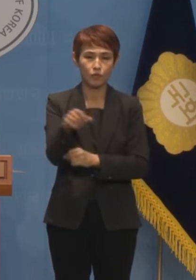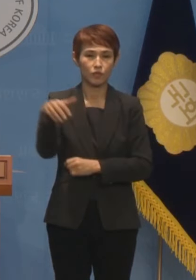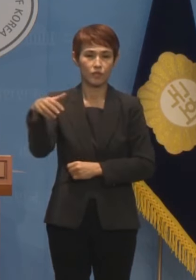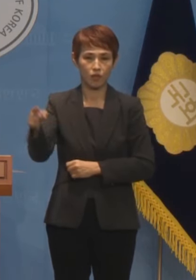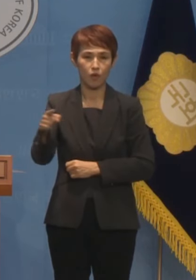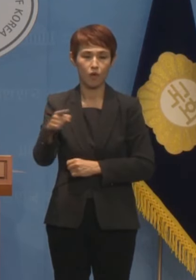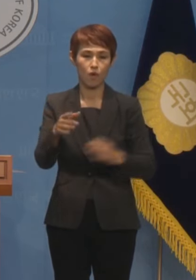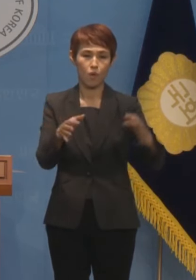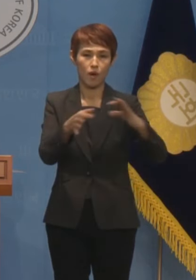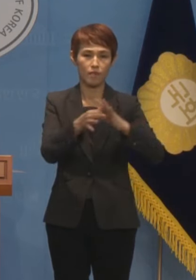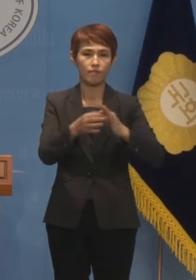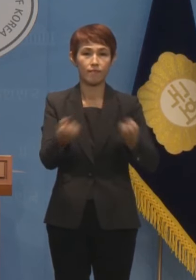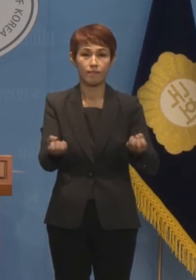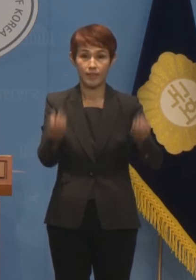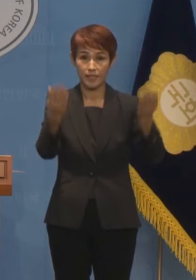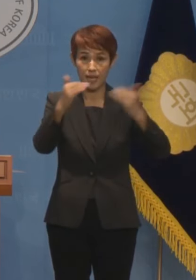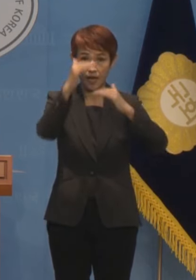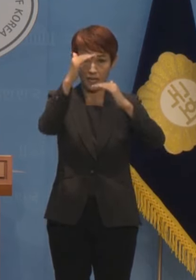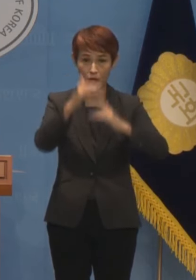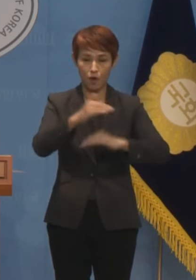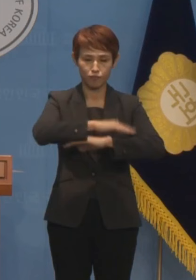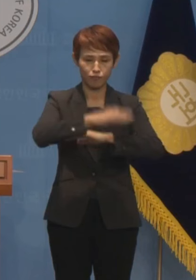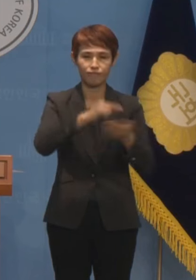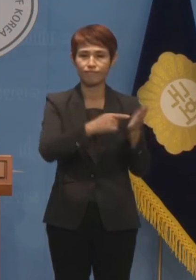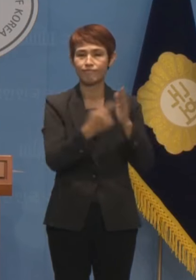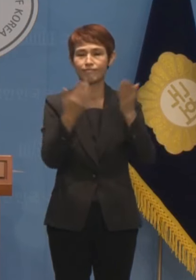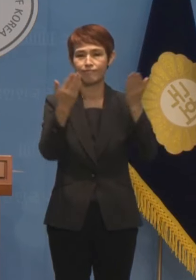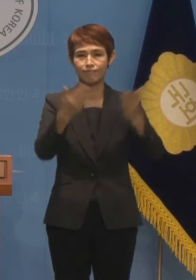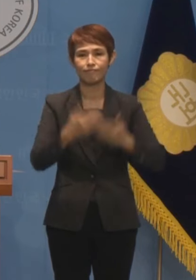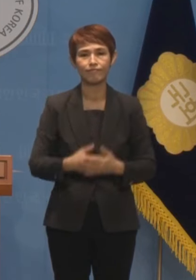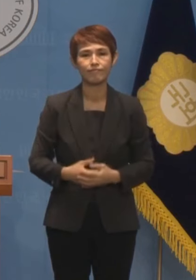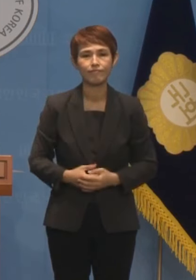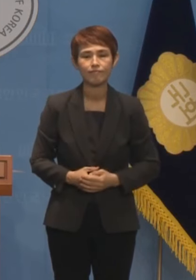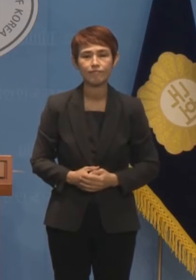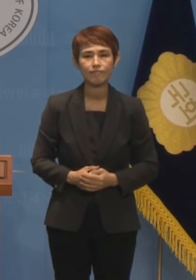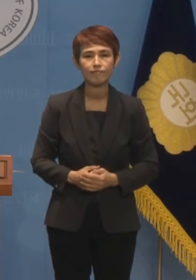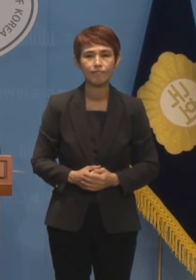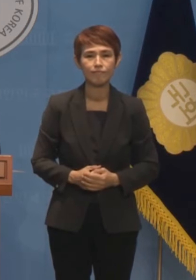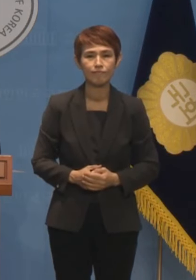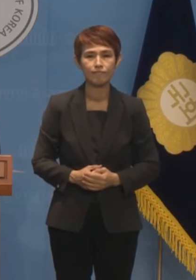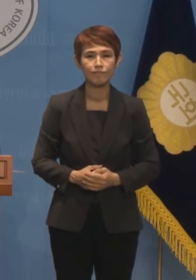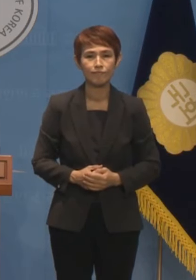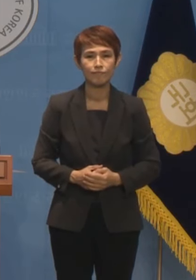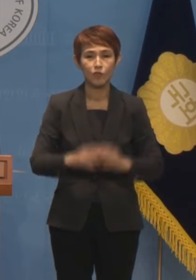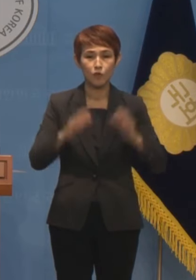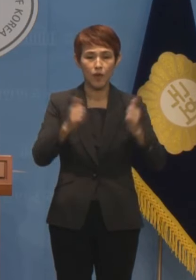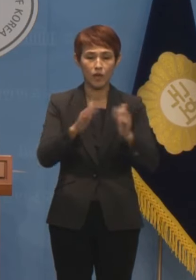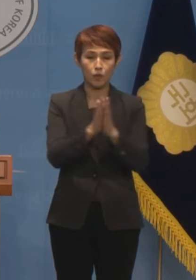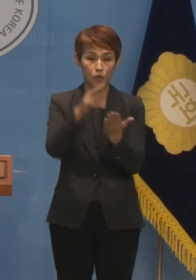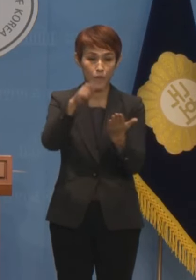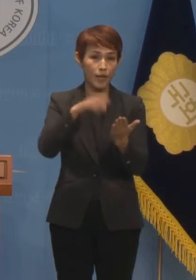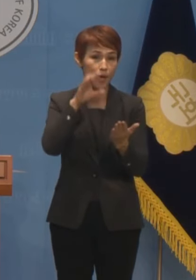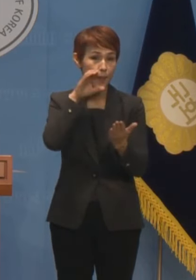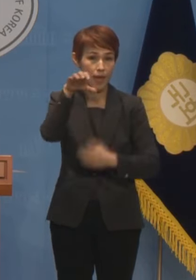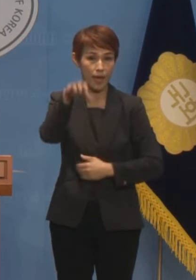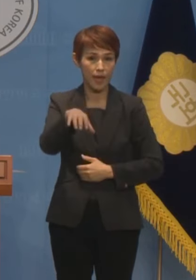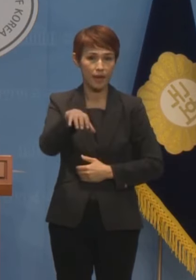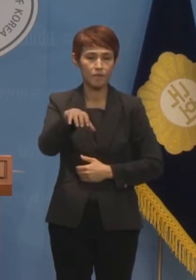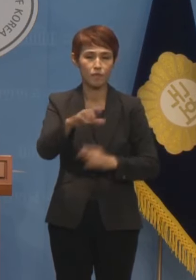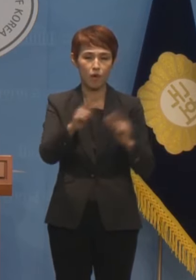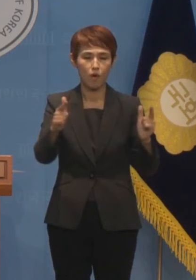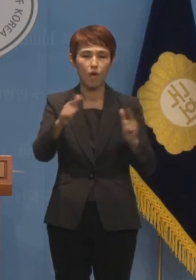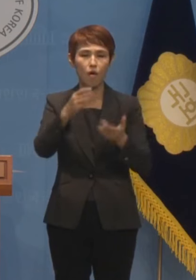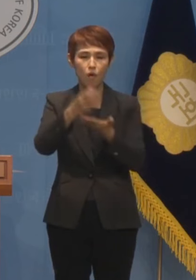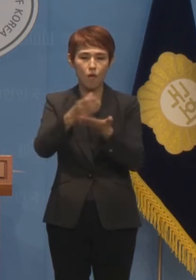소속기관의 주요 행사 및 발간물을 브리핑하겠습니다. 국회 도서관 카페 다회용컵